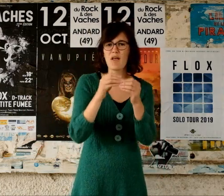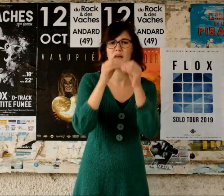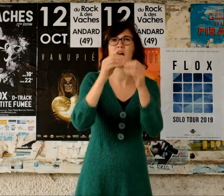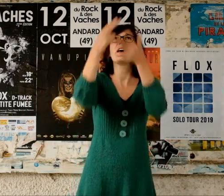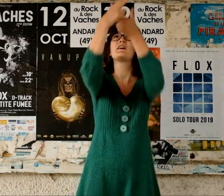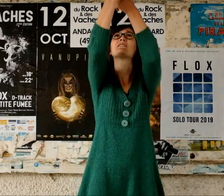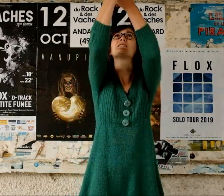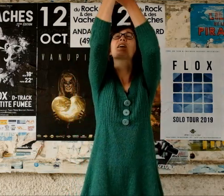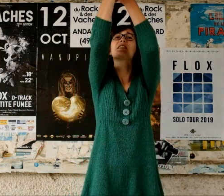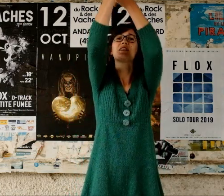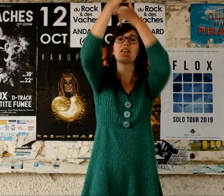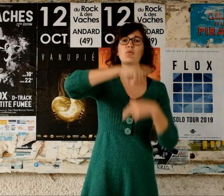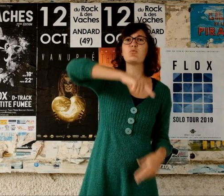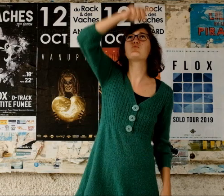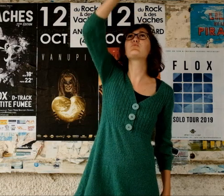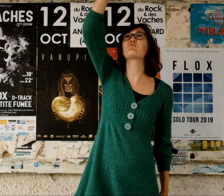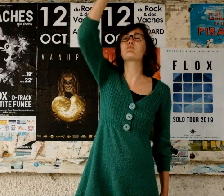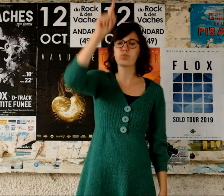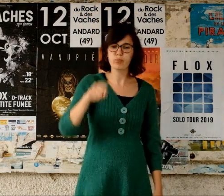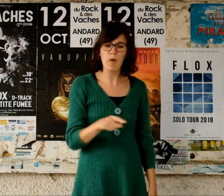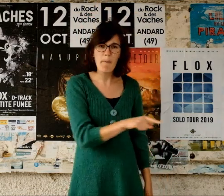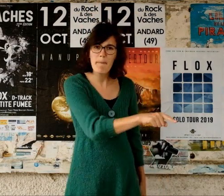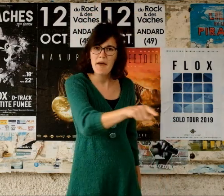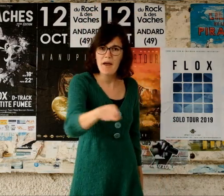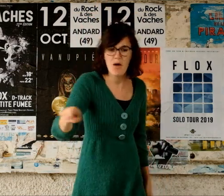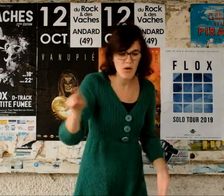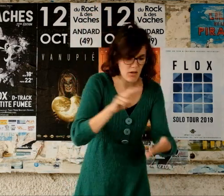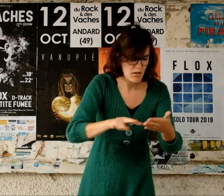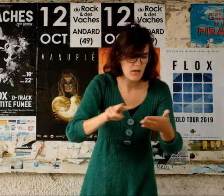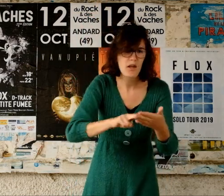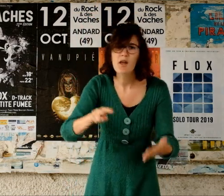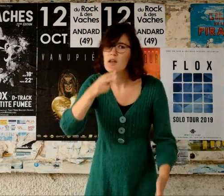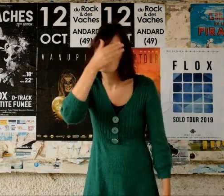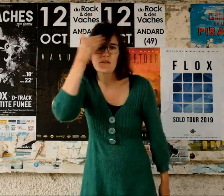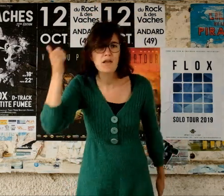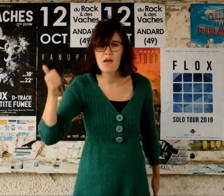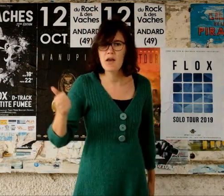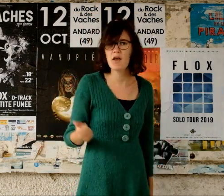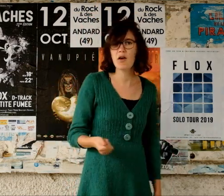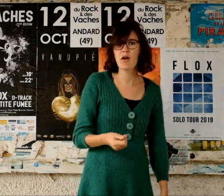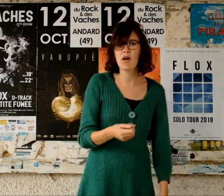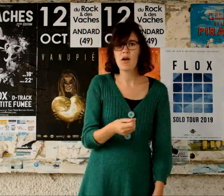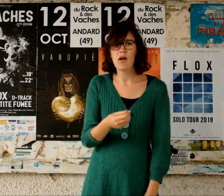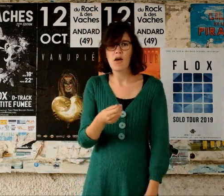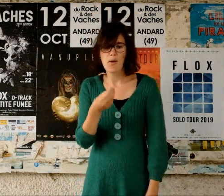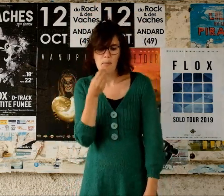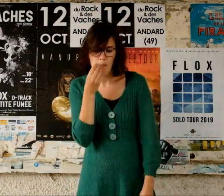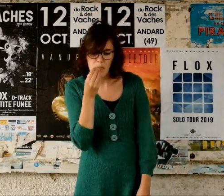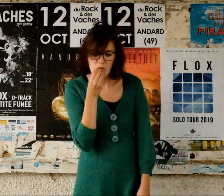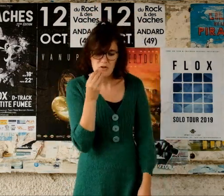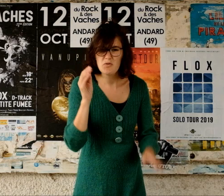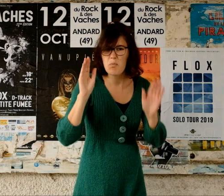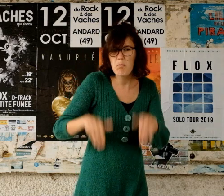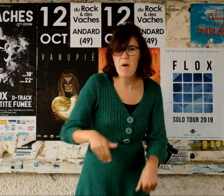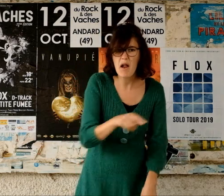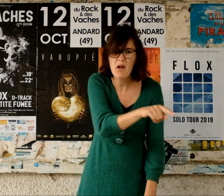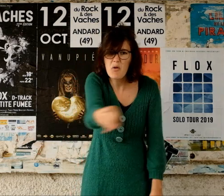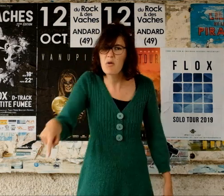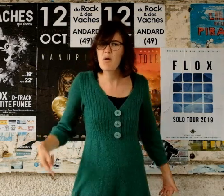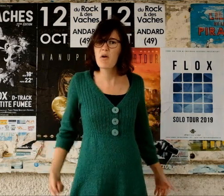hologrammes Des mots d'amour par satellite Mais ces connards, ils savent pas lire Ils savent même pas se nourrir Des